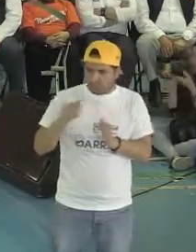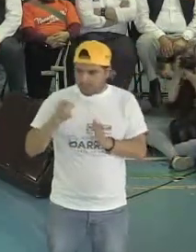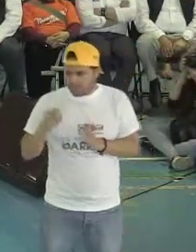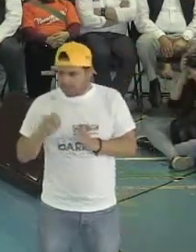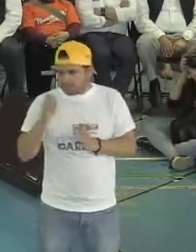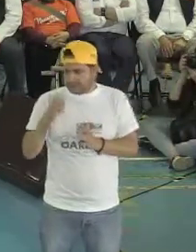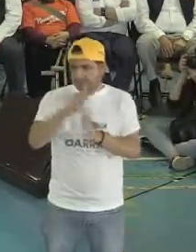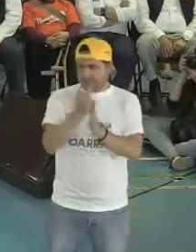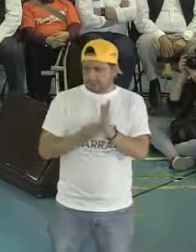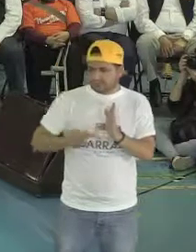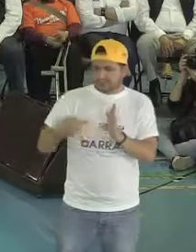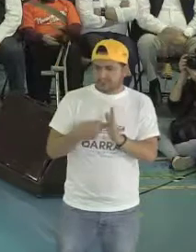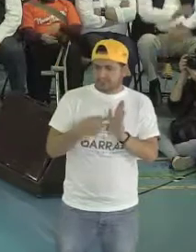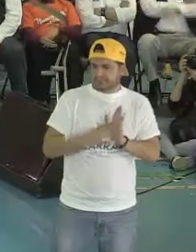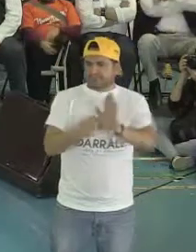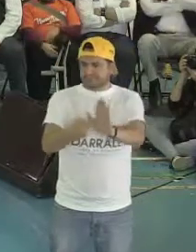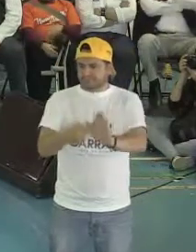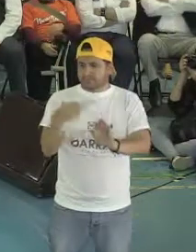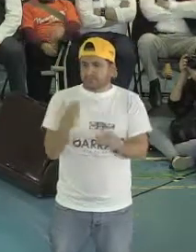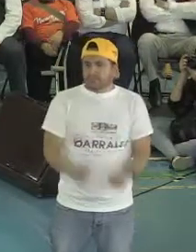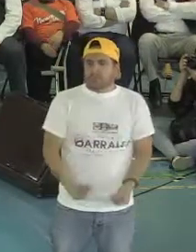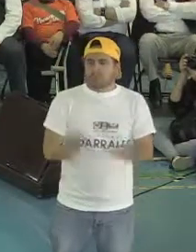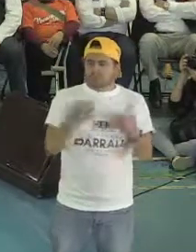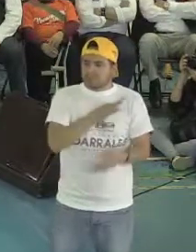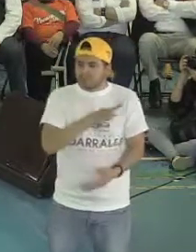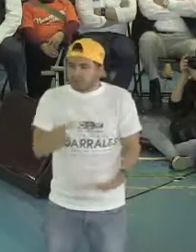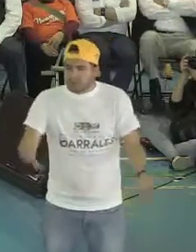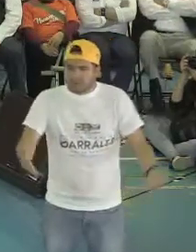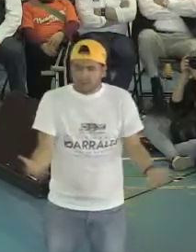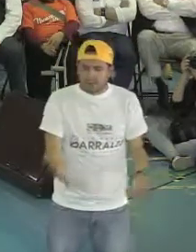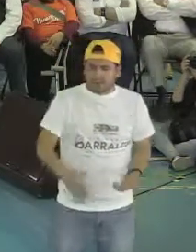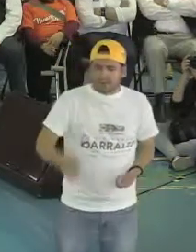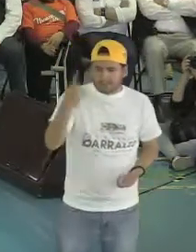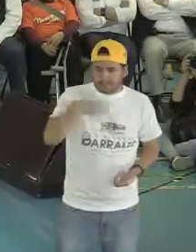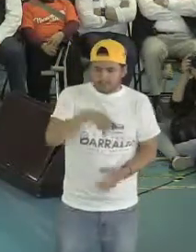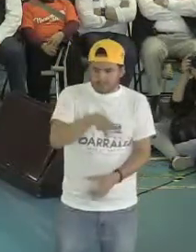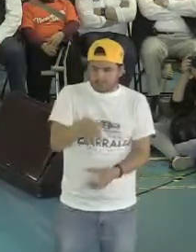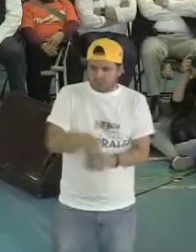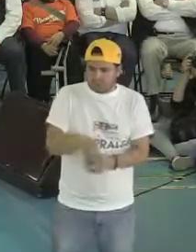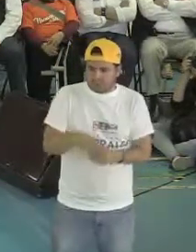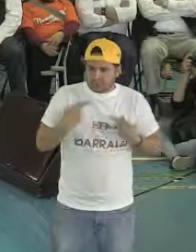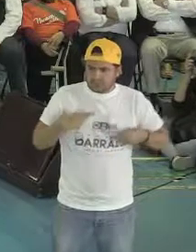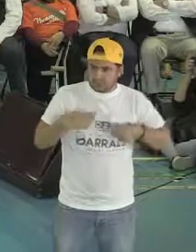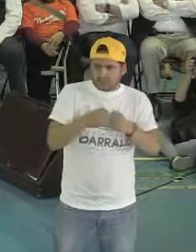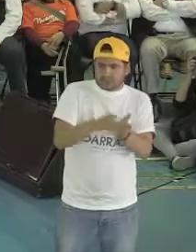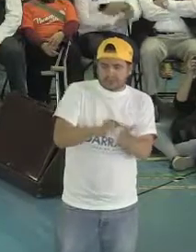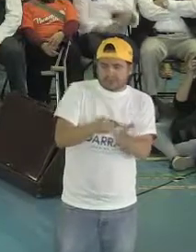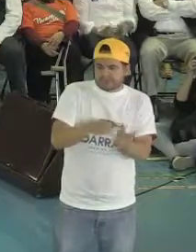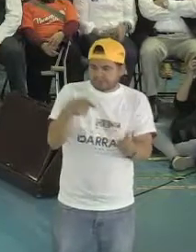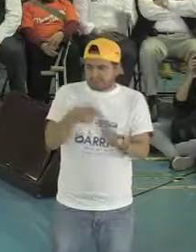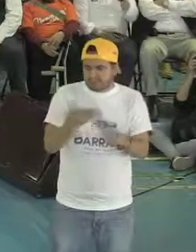que es un programa muestra de lo mucho que podríamos hacer para incluir a la gente con discapacidad en nuestro